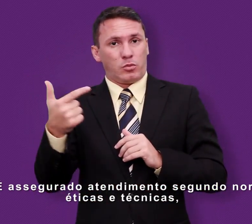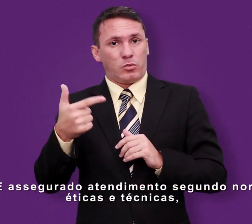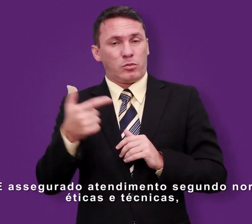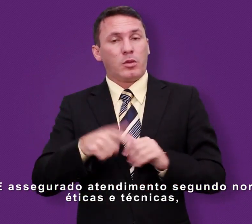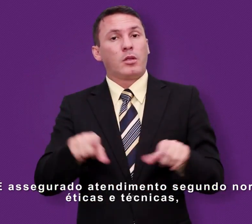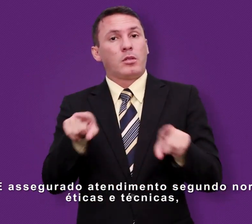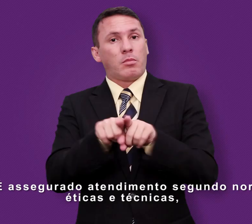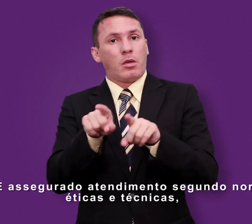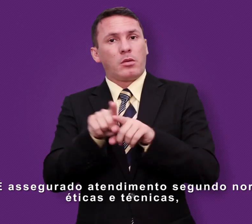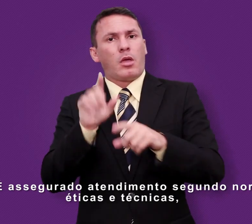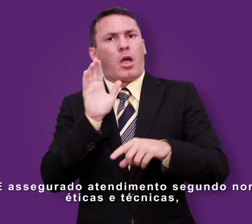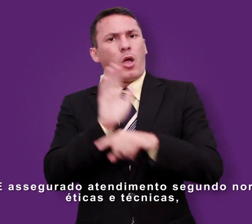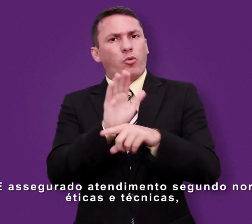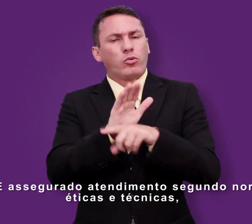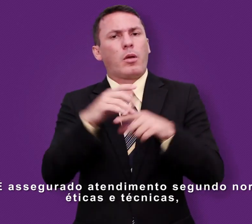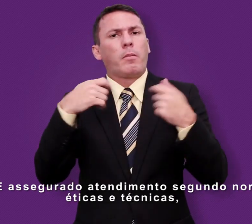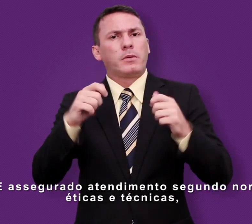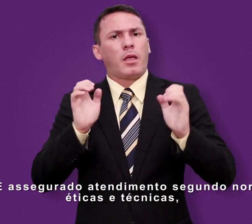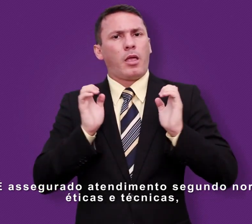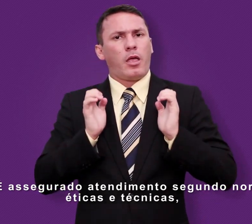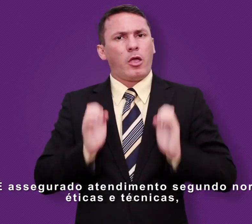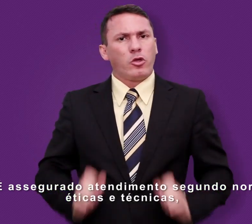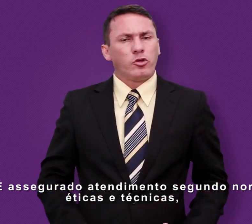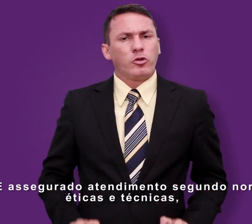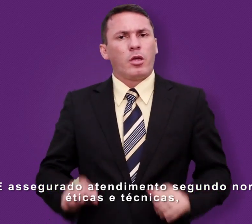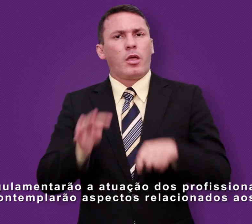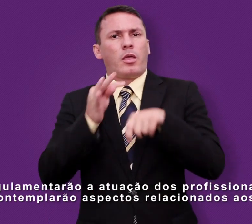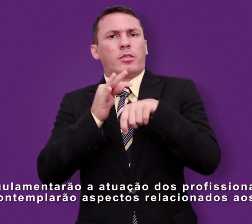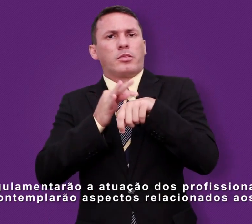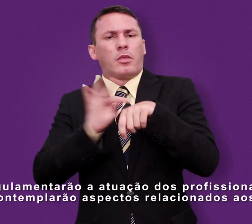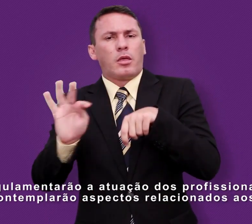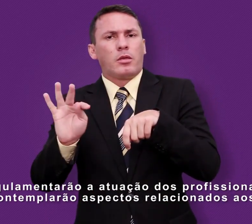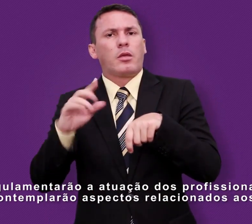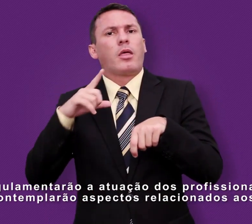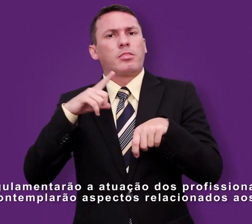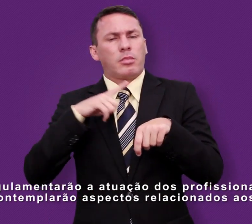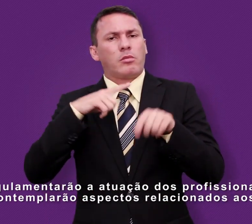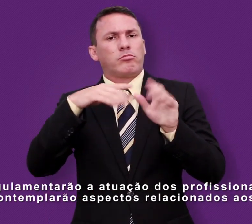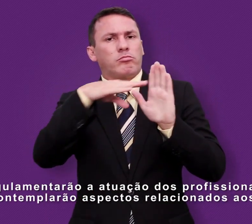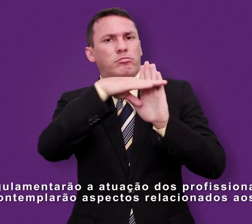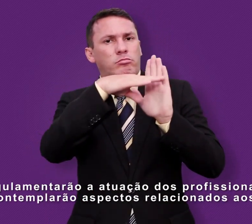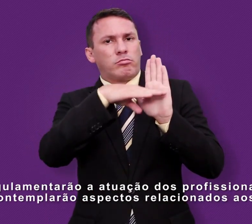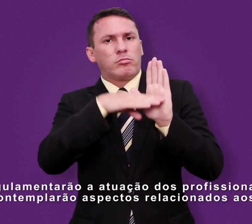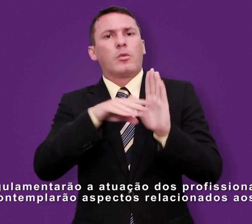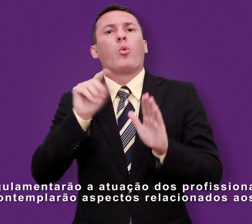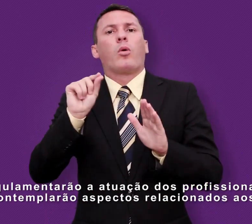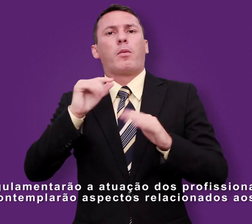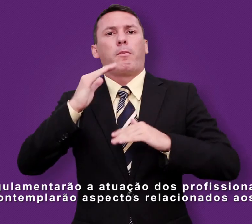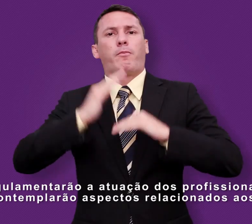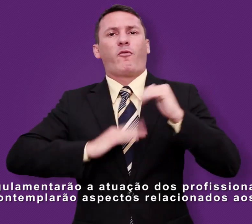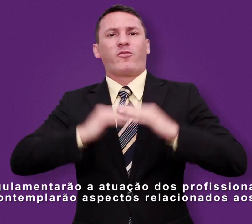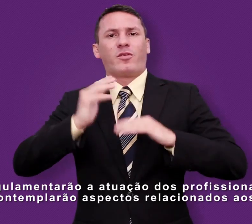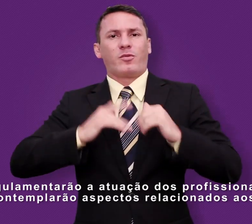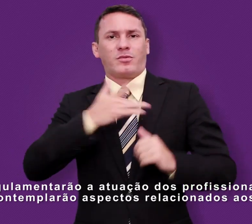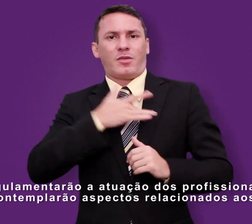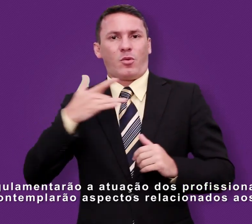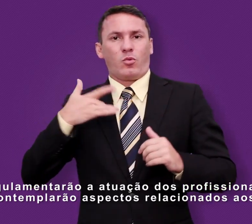atendimento segundo normas éticas e técnicas que regulamentarão a atuação dos profissionais de saúde e